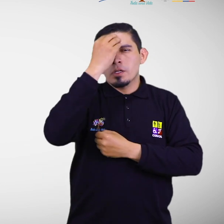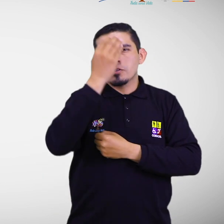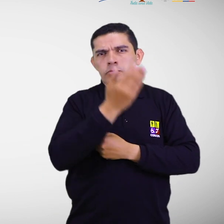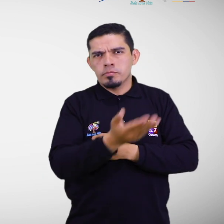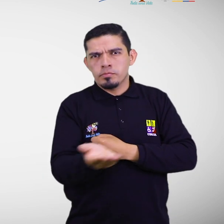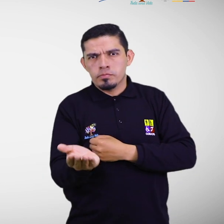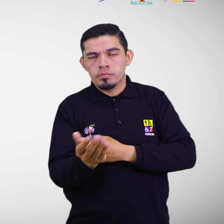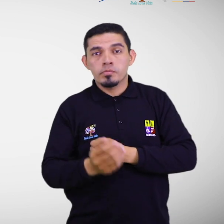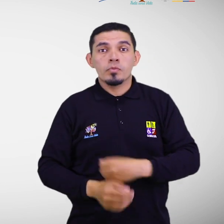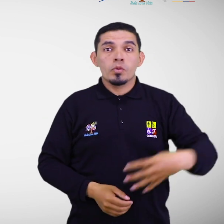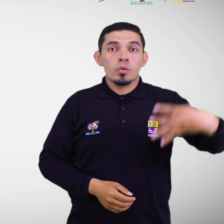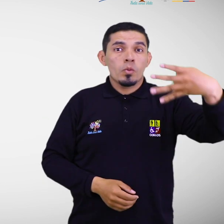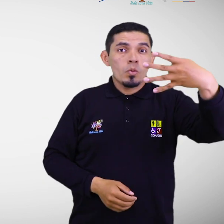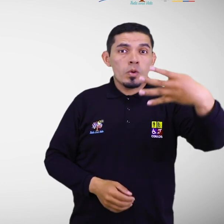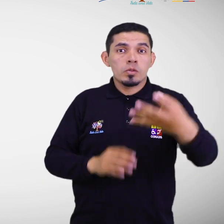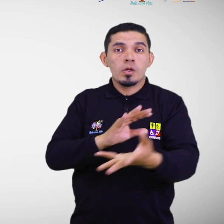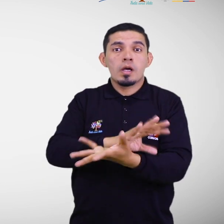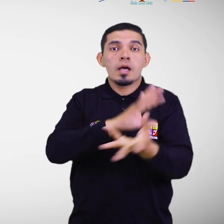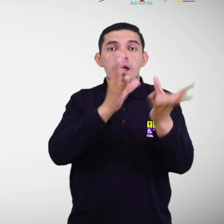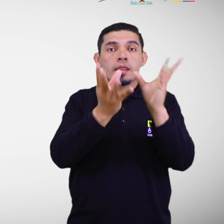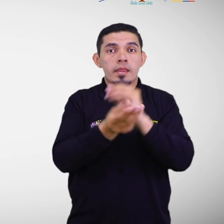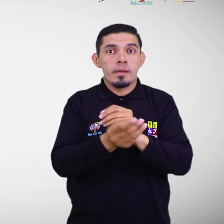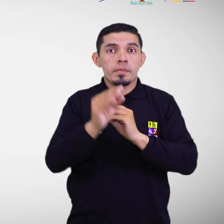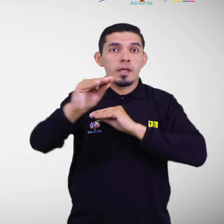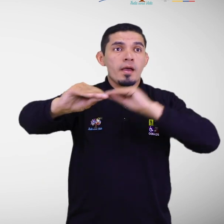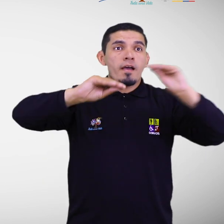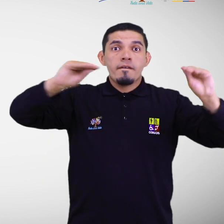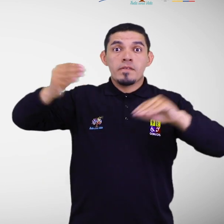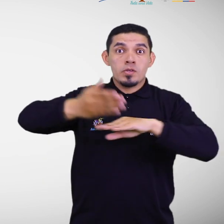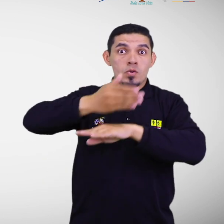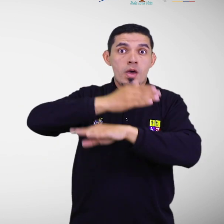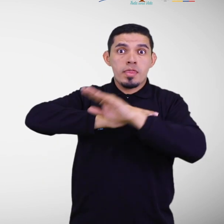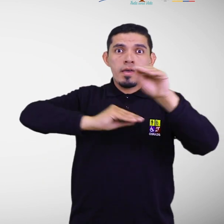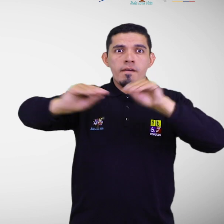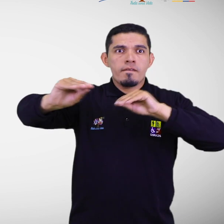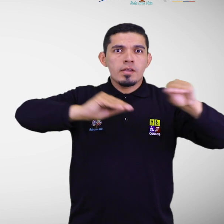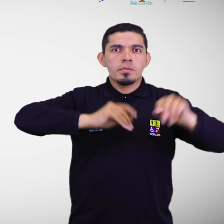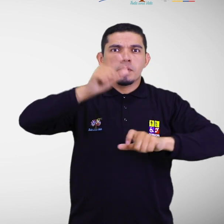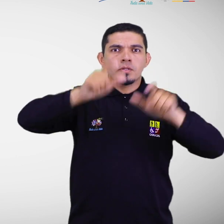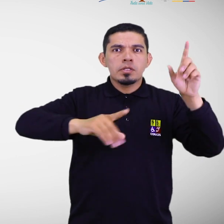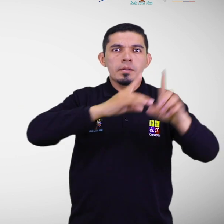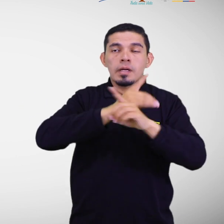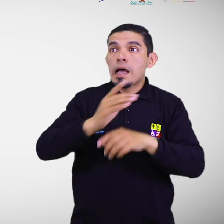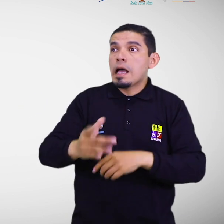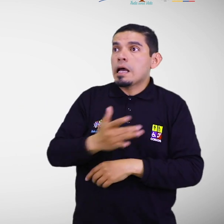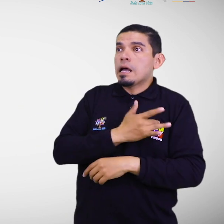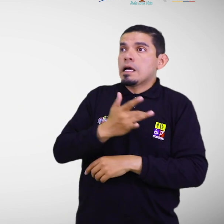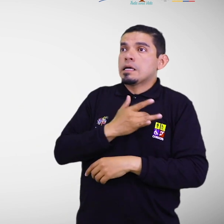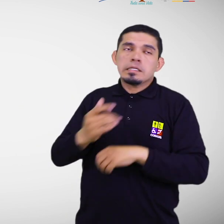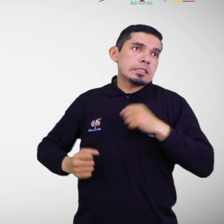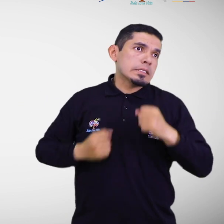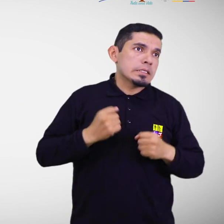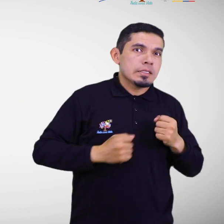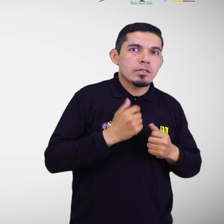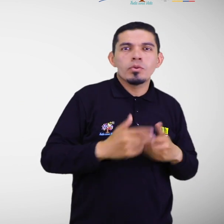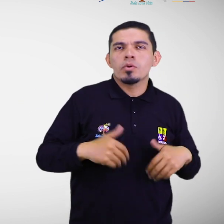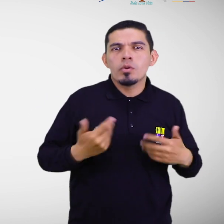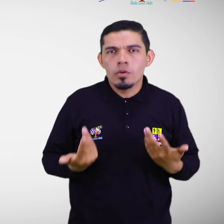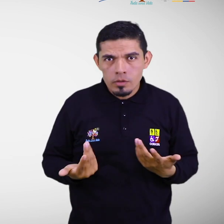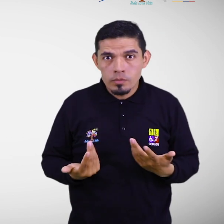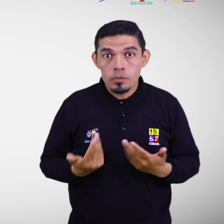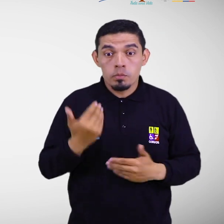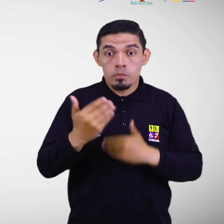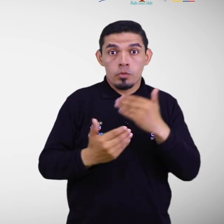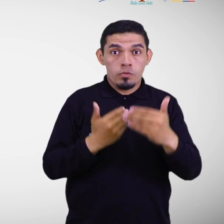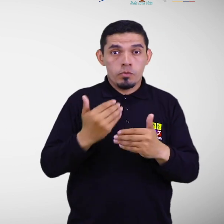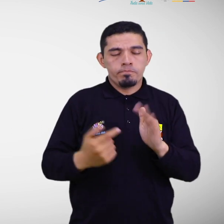Paso 4. Adaptar los sistemas de alerta temprana para personas con discapacidad. El propósito de un sistema